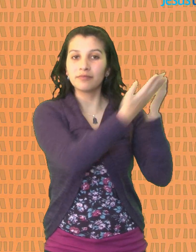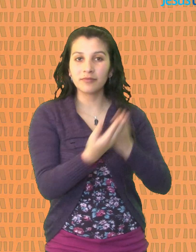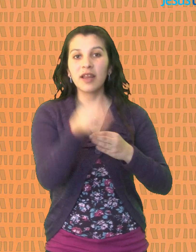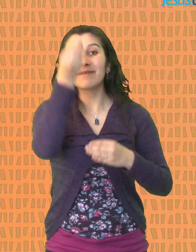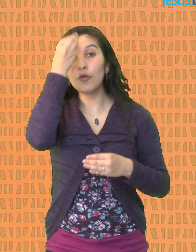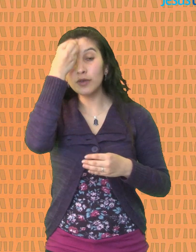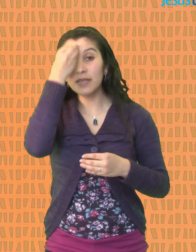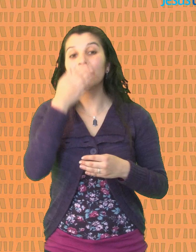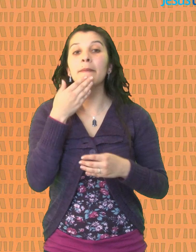en soldados de Cristo.